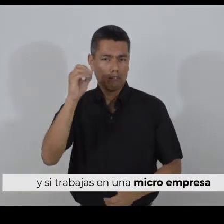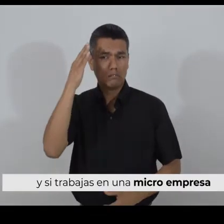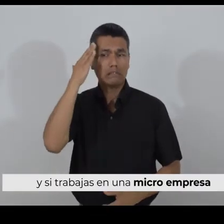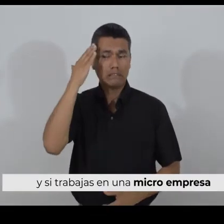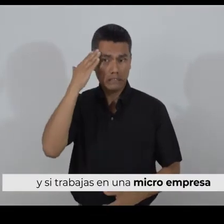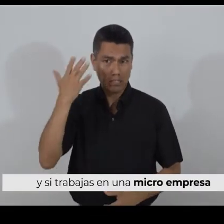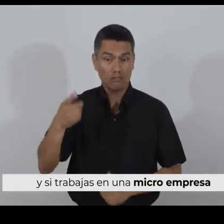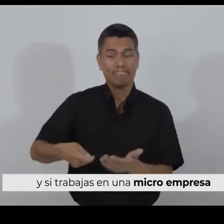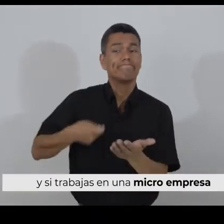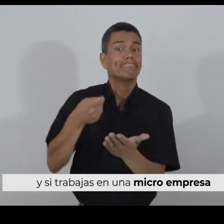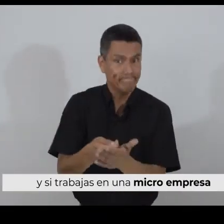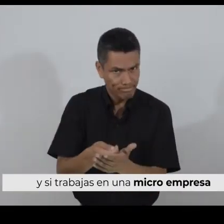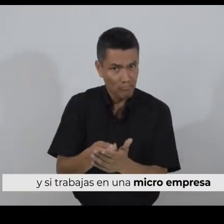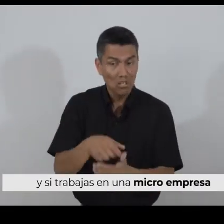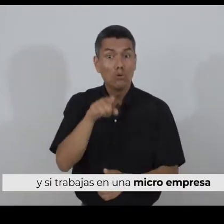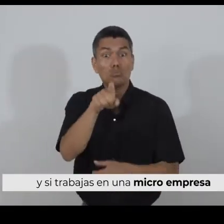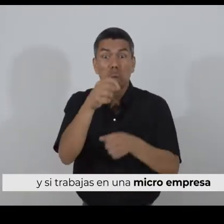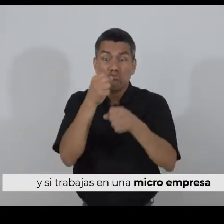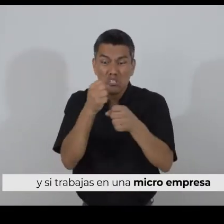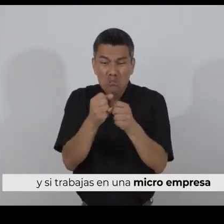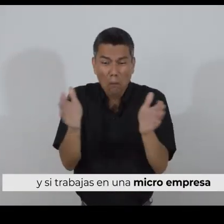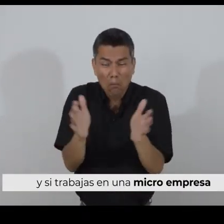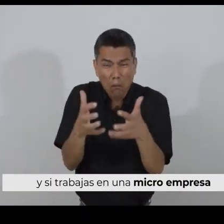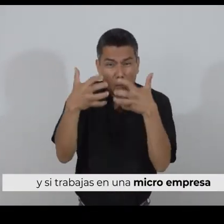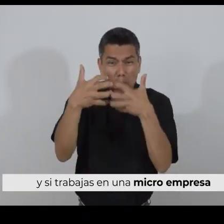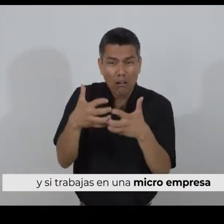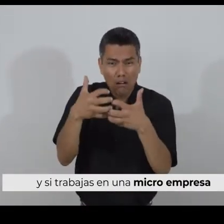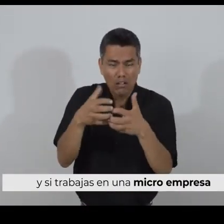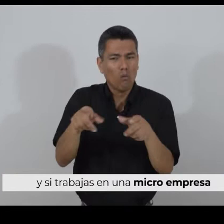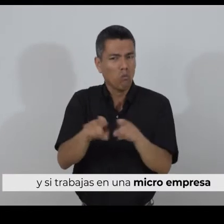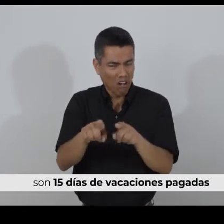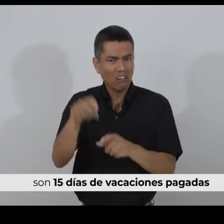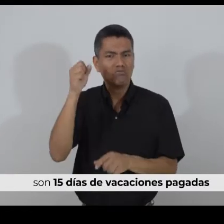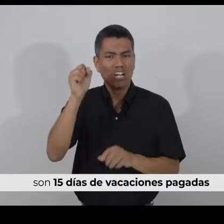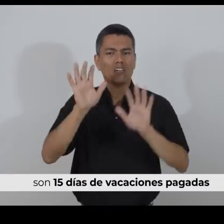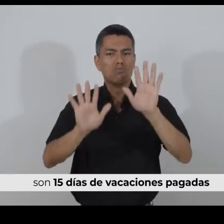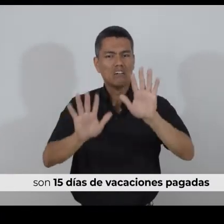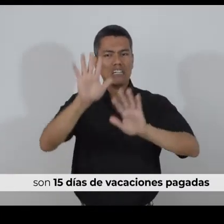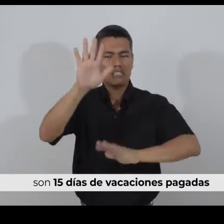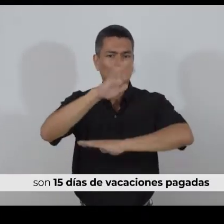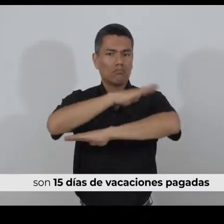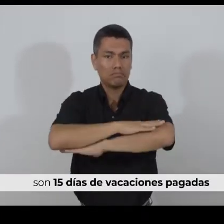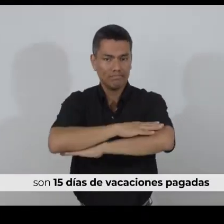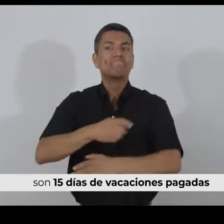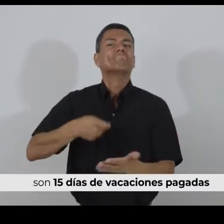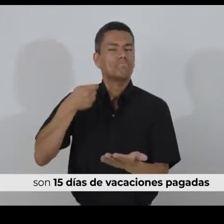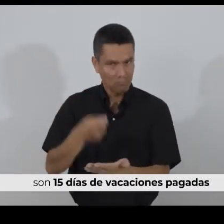si trabajas en una microempresa, son 15 días de vacaciones